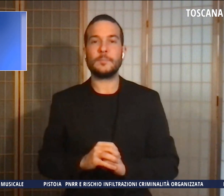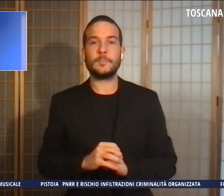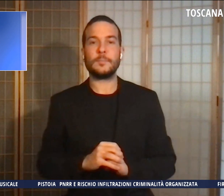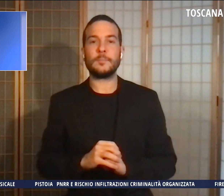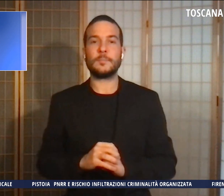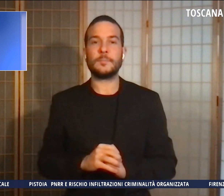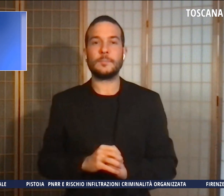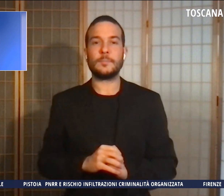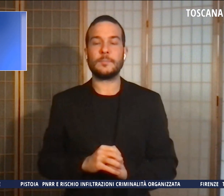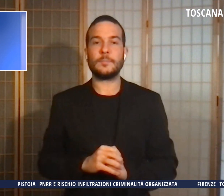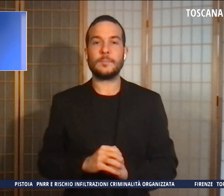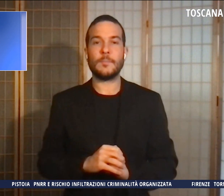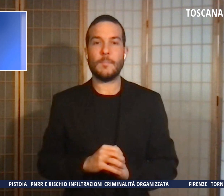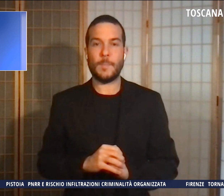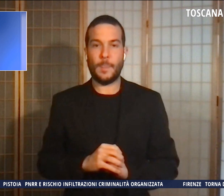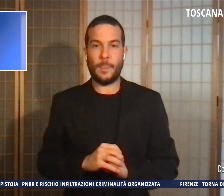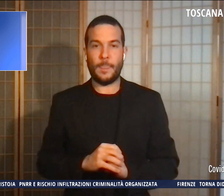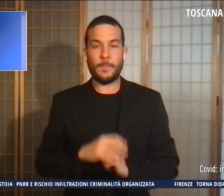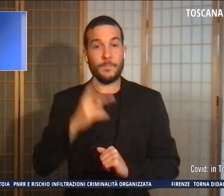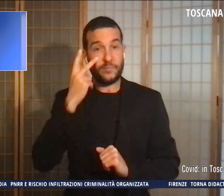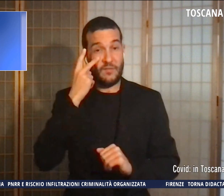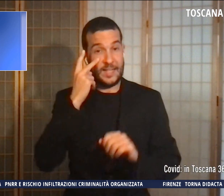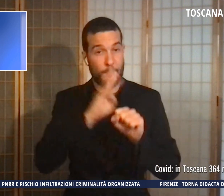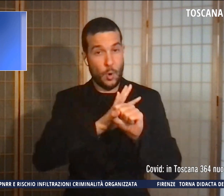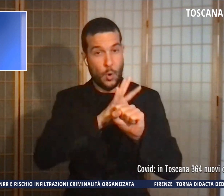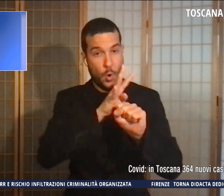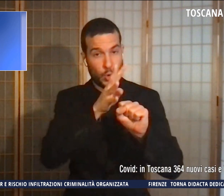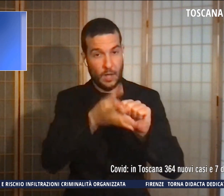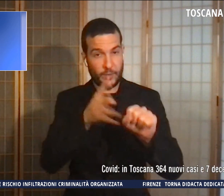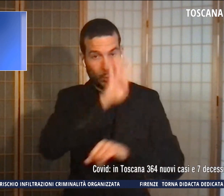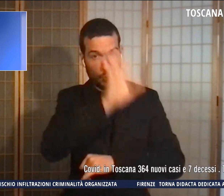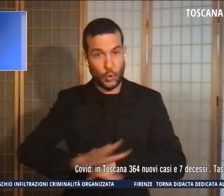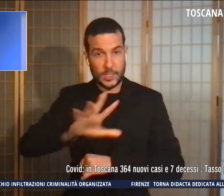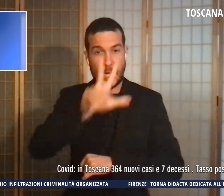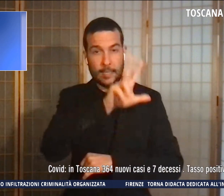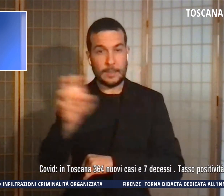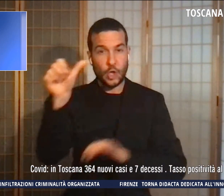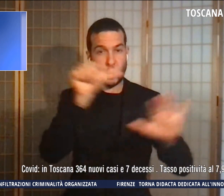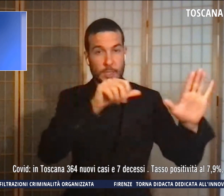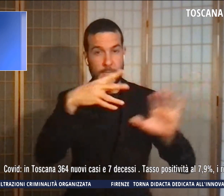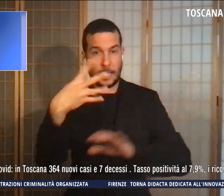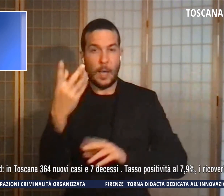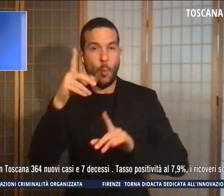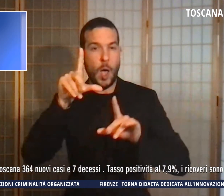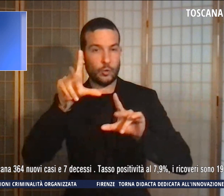Torniamo a parlare di casi Covid in Toscana, ci sono 364 nuovi positivi e purtroppo si registrano